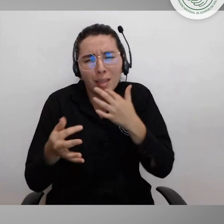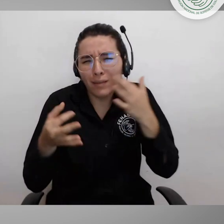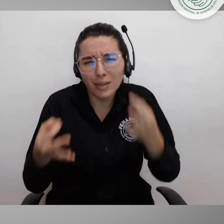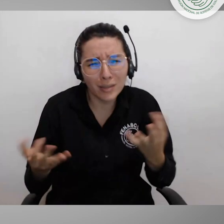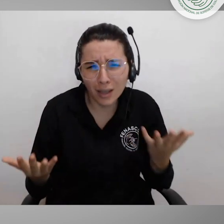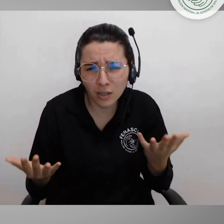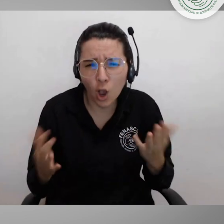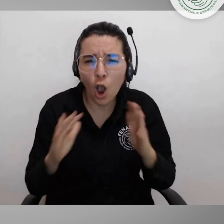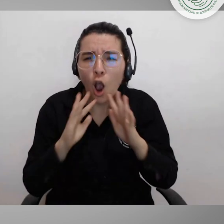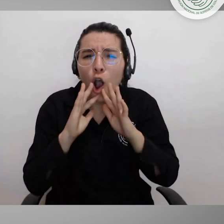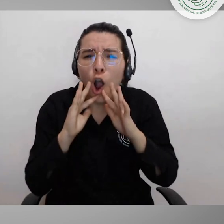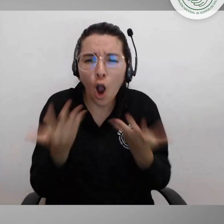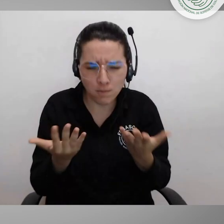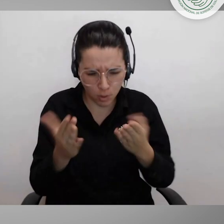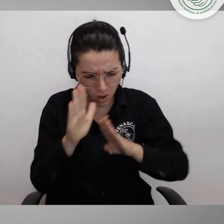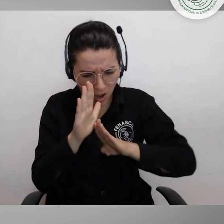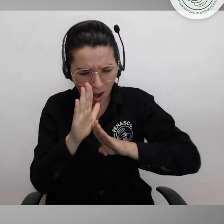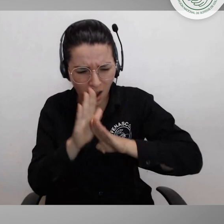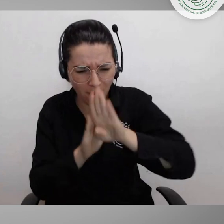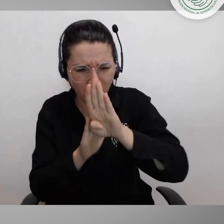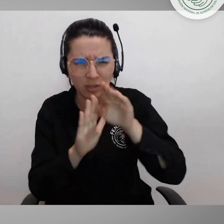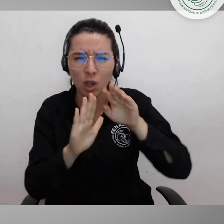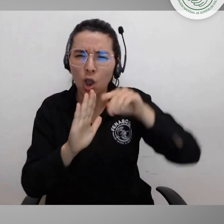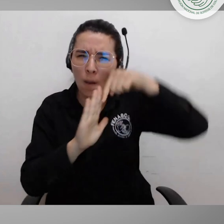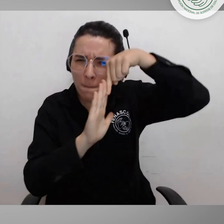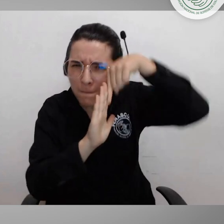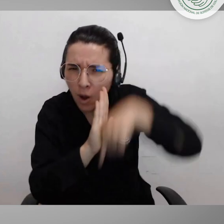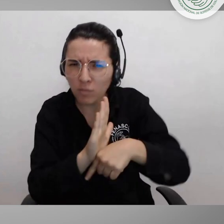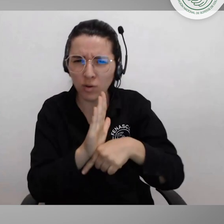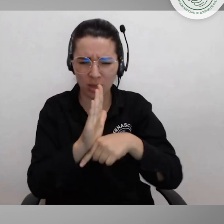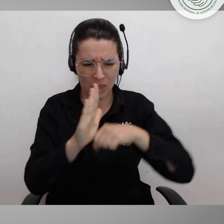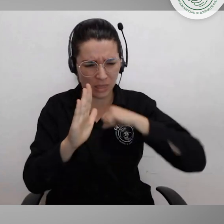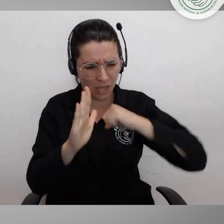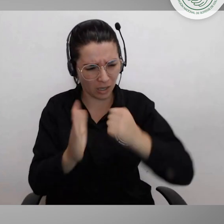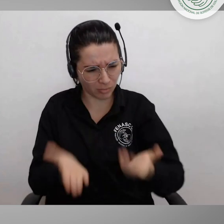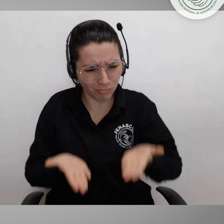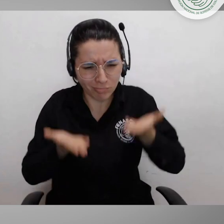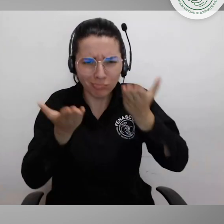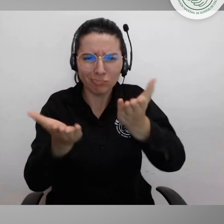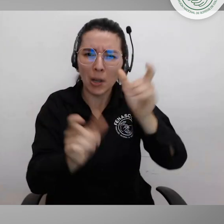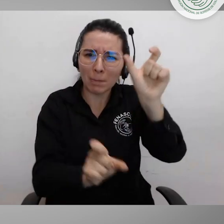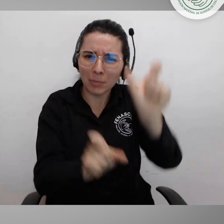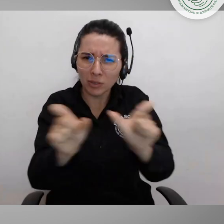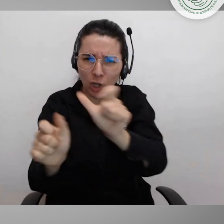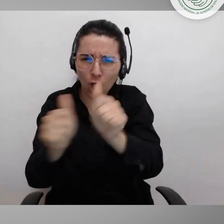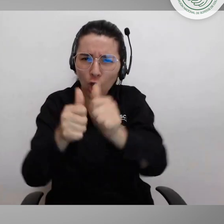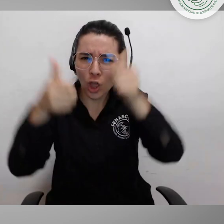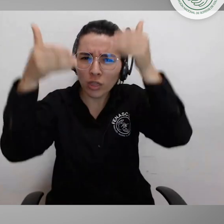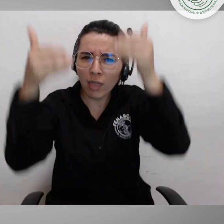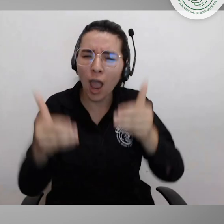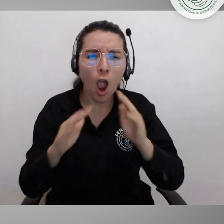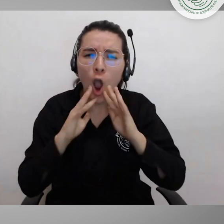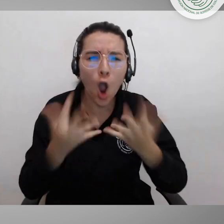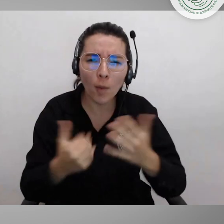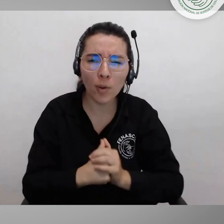de todo aquí, pero la realidad es que la única forma de poder avanzar en